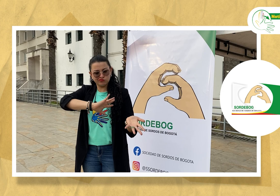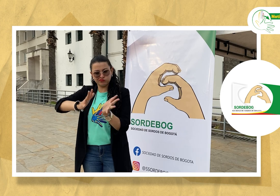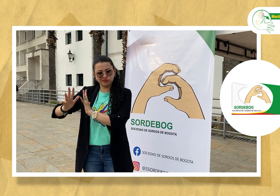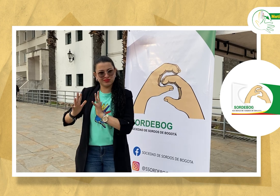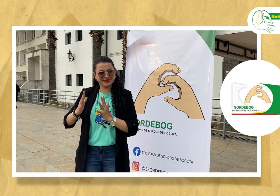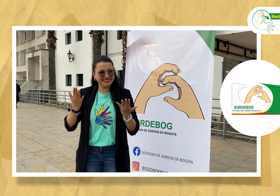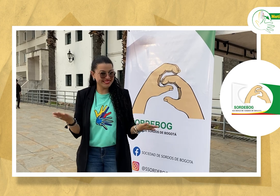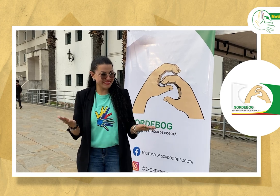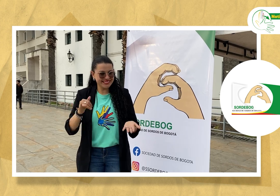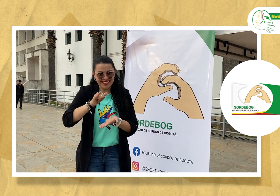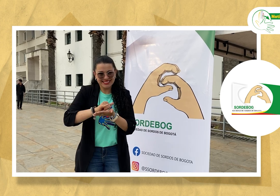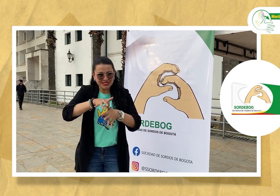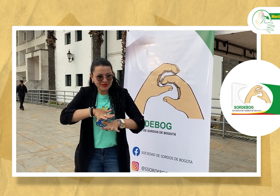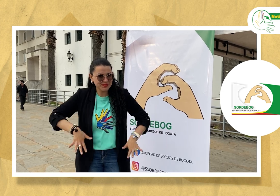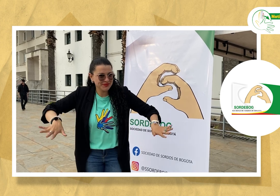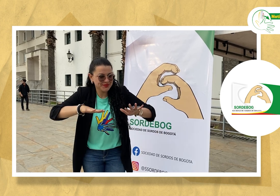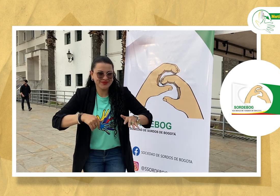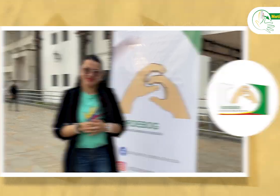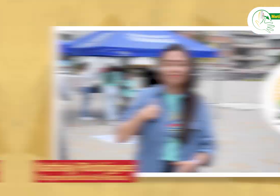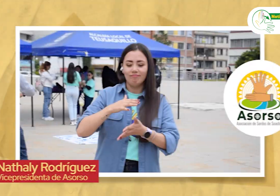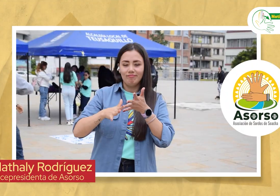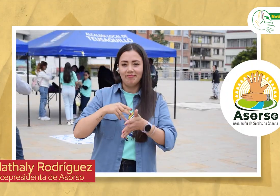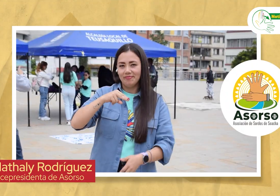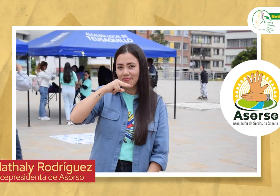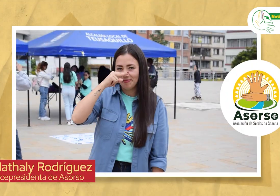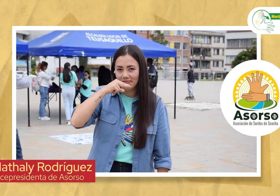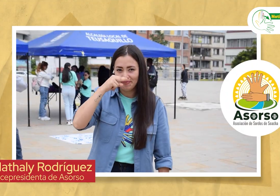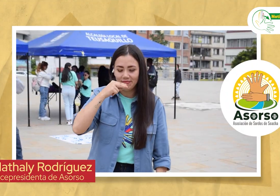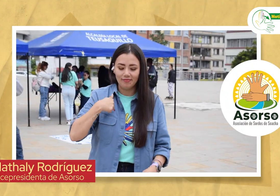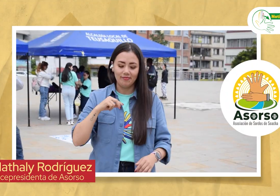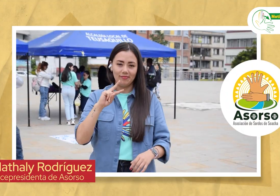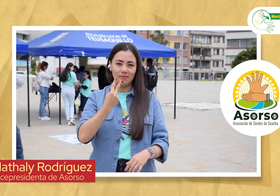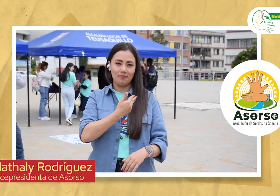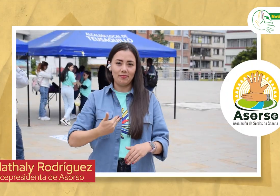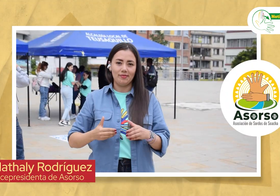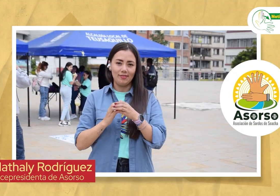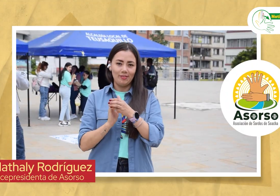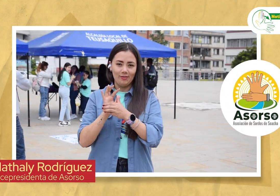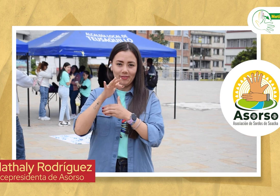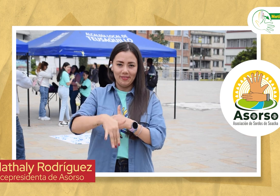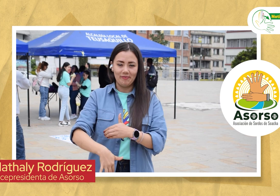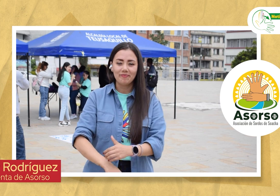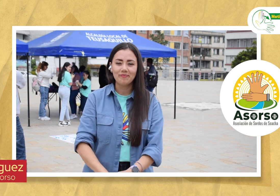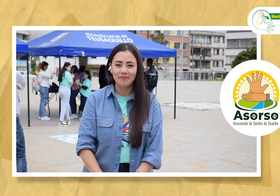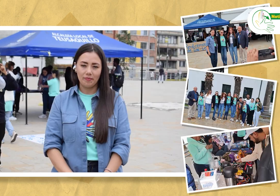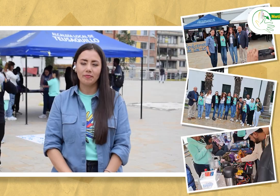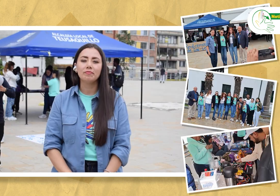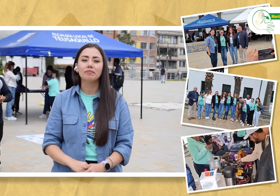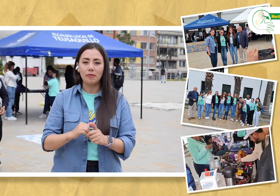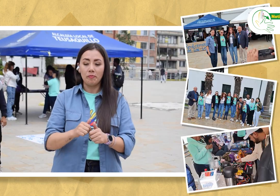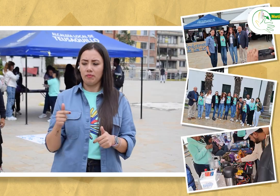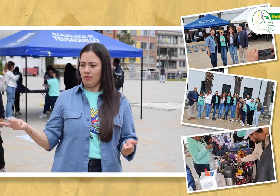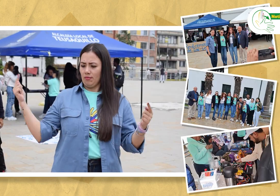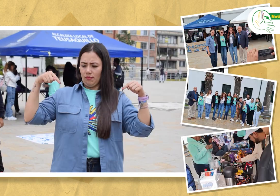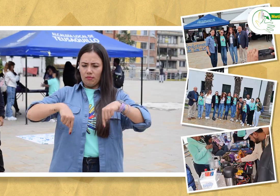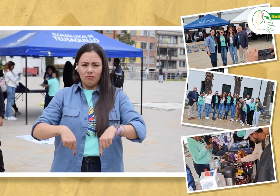Es por esto que estamos acá. Soy Nathalie y soy la vicepresidenta de Azorzo. Bien, nos encontramos acá